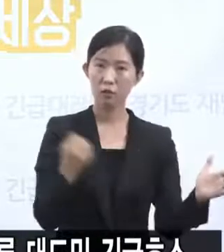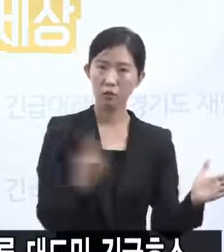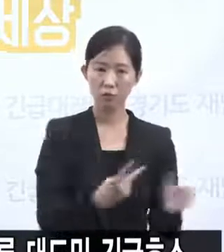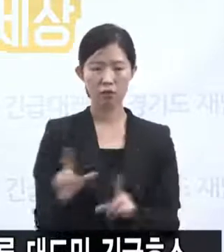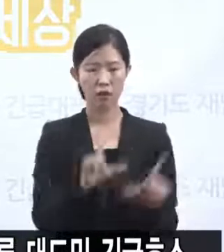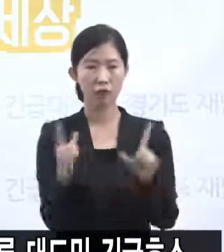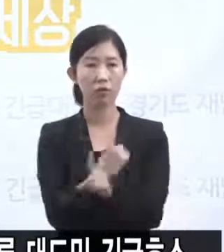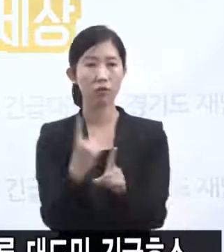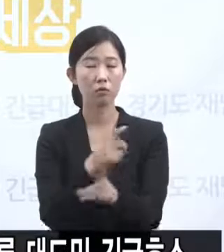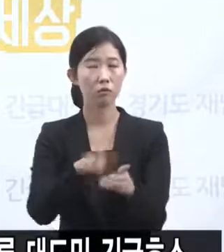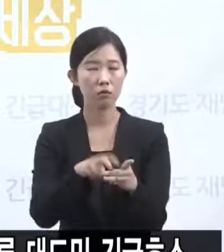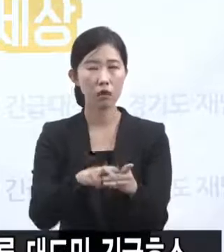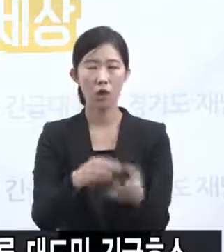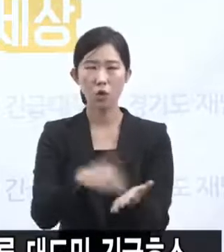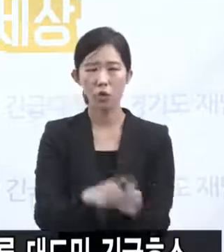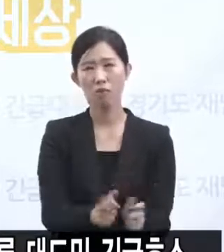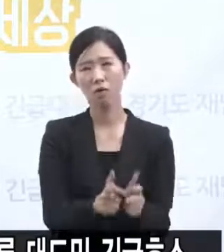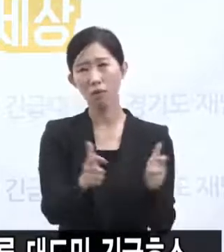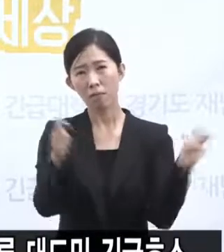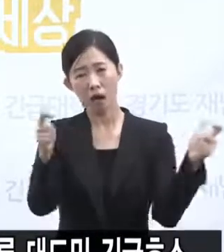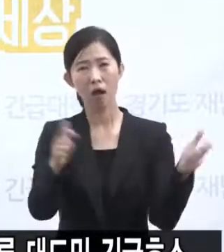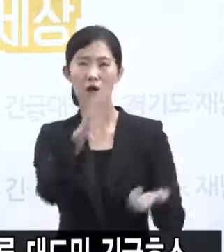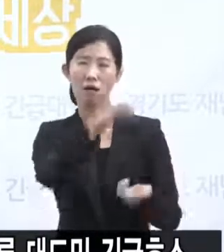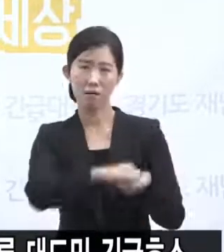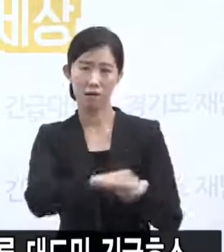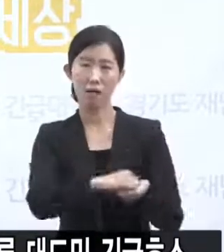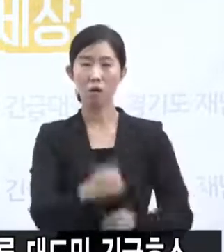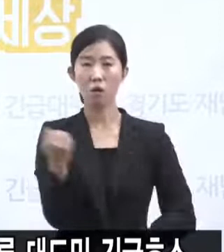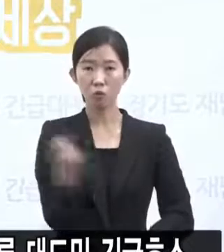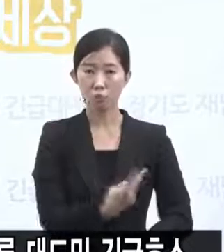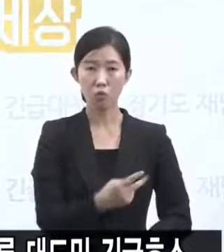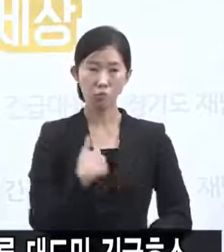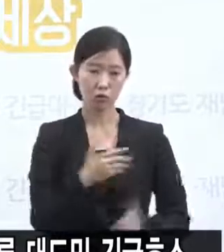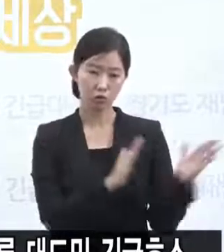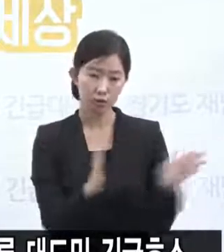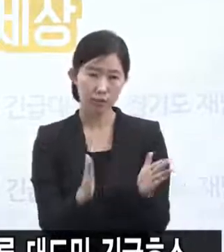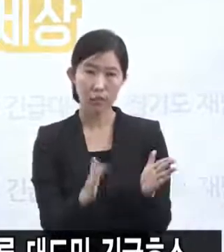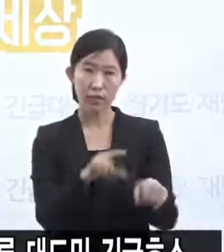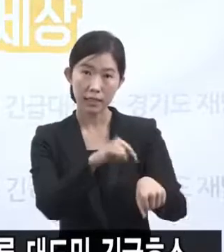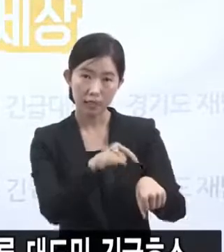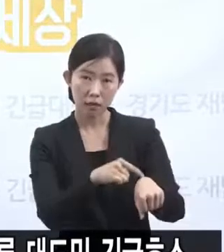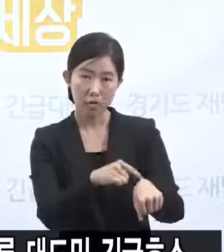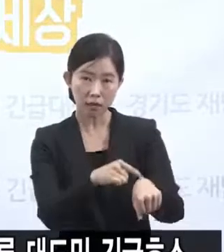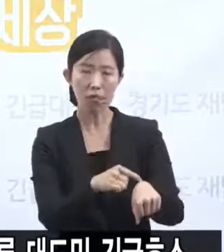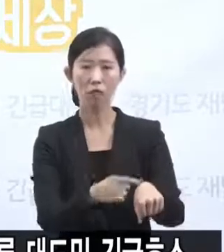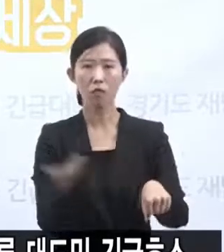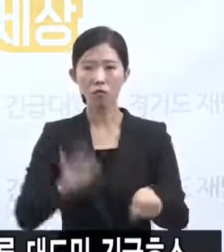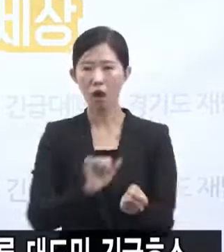확대할 수도 없고 확충속도도 확진 발생속도를 따라잡기 어려울 수 있습니다.